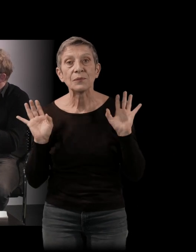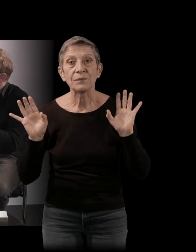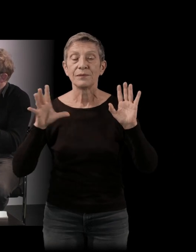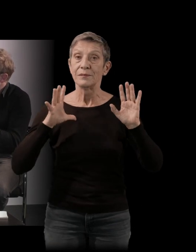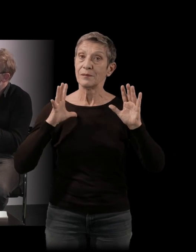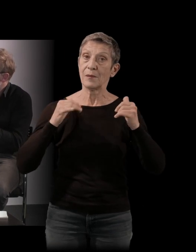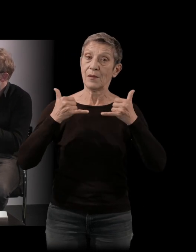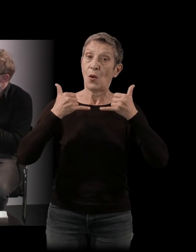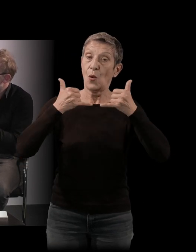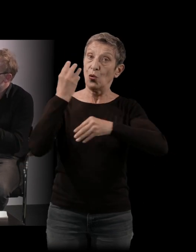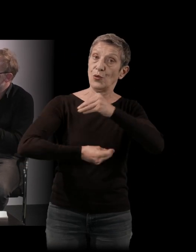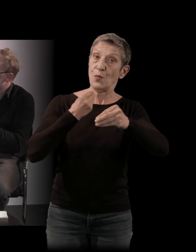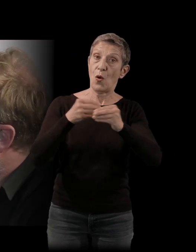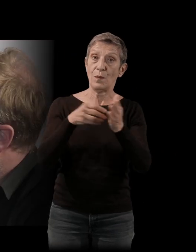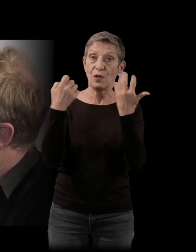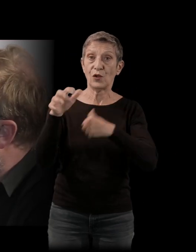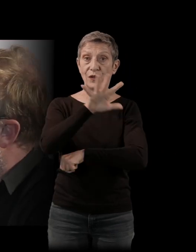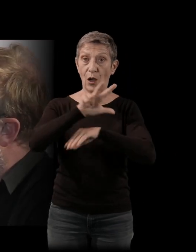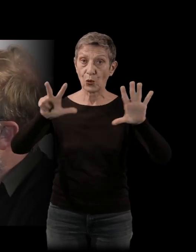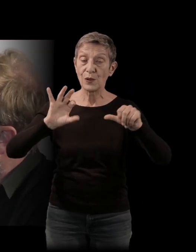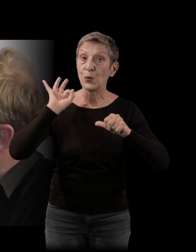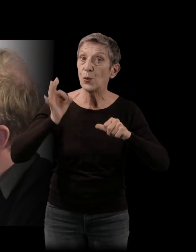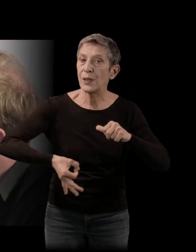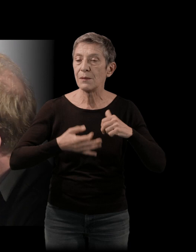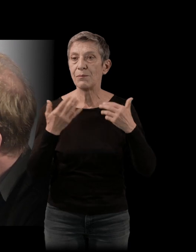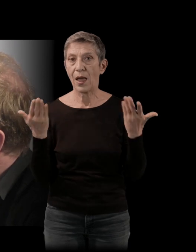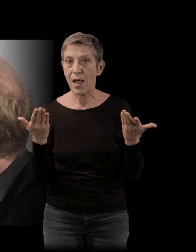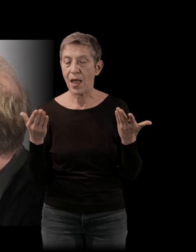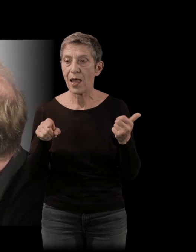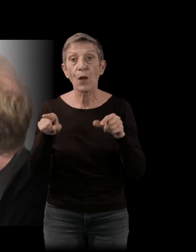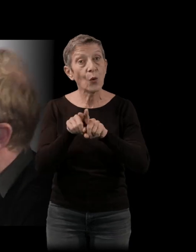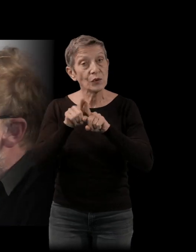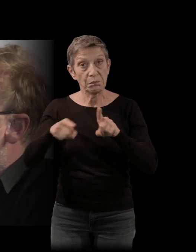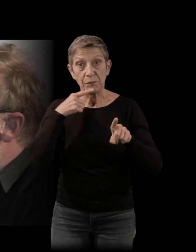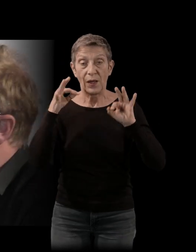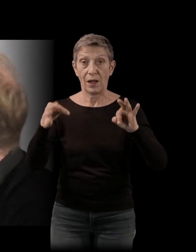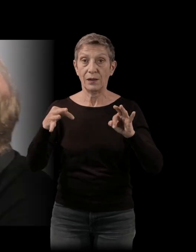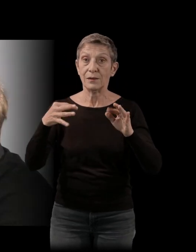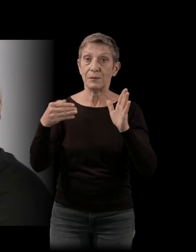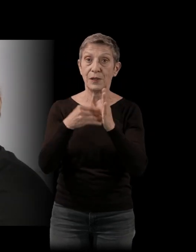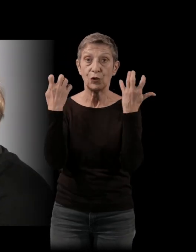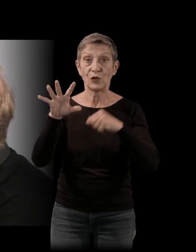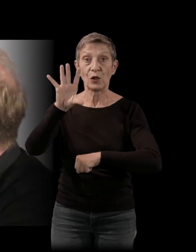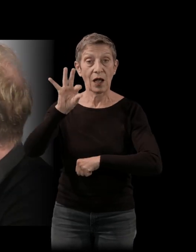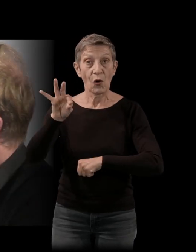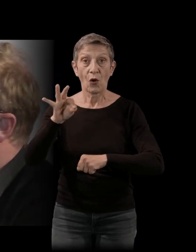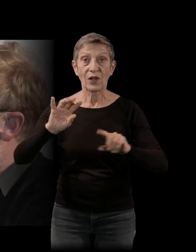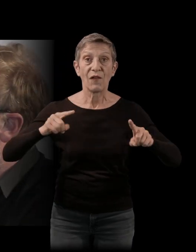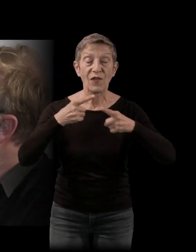1958, mais il un moment dans le livre où vous évoquez la Coupe du monde de 1950 avec cette finale Brésil-Uruguay où l'Uruguay